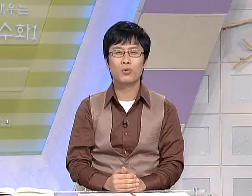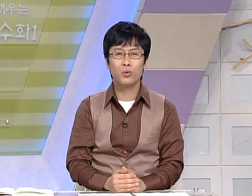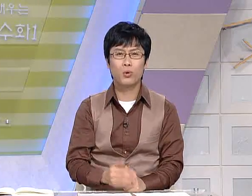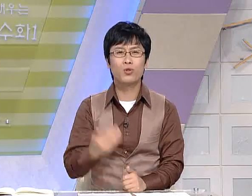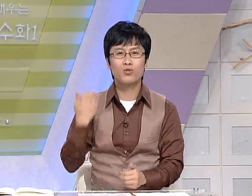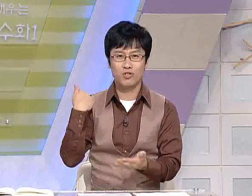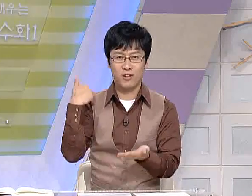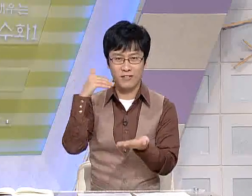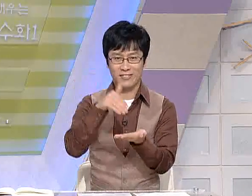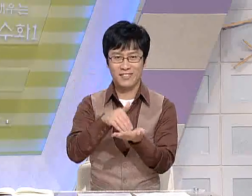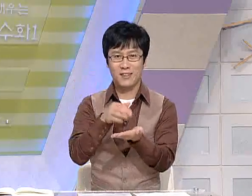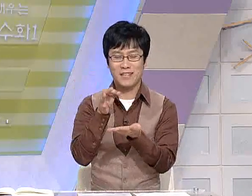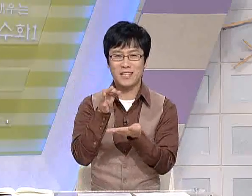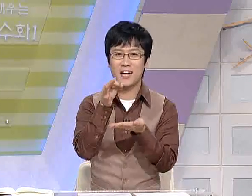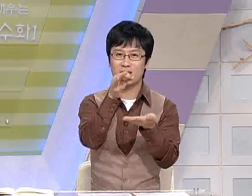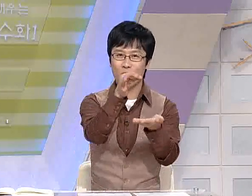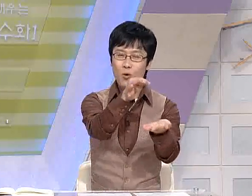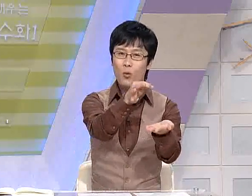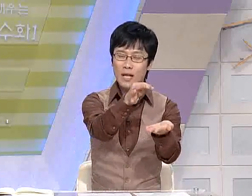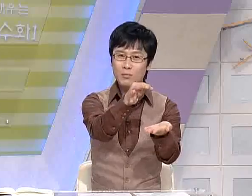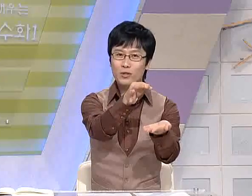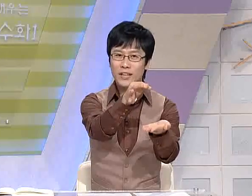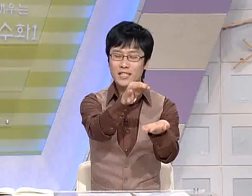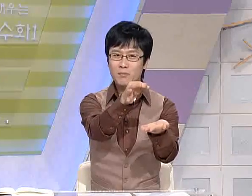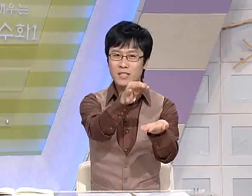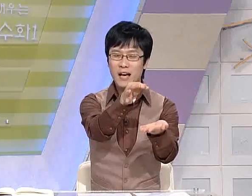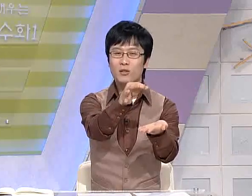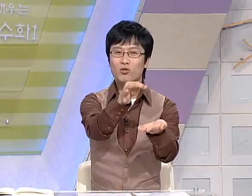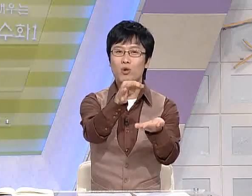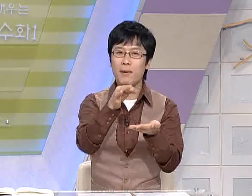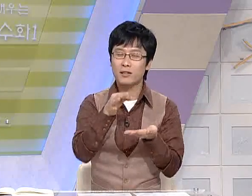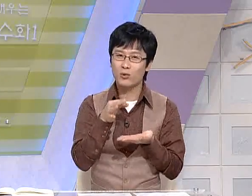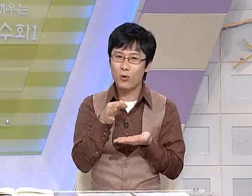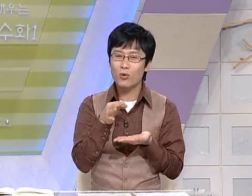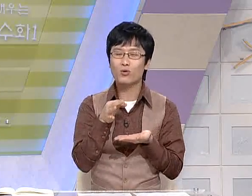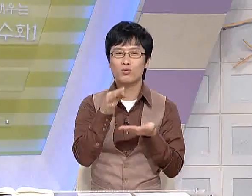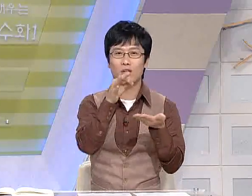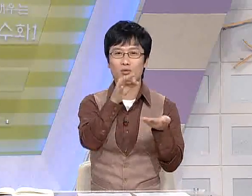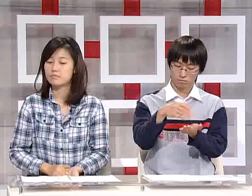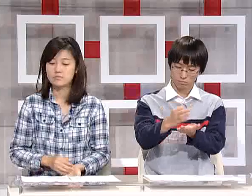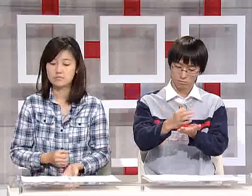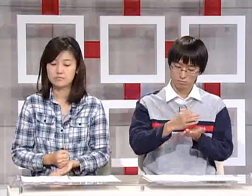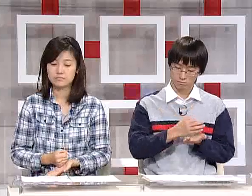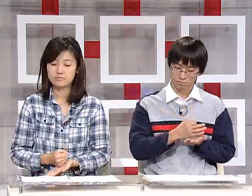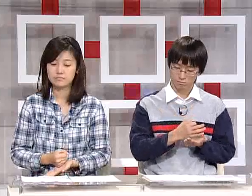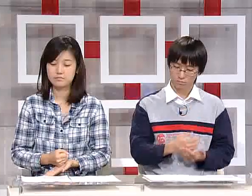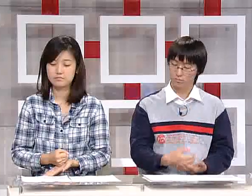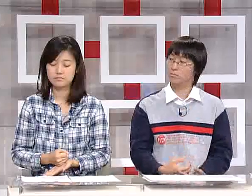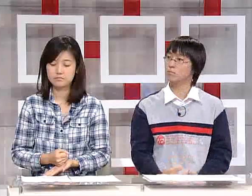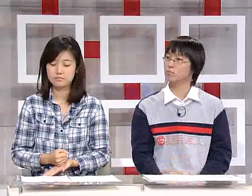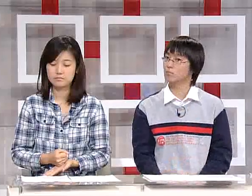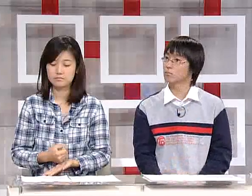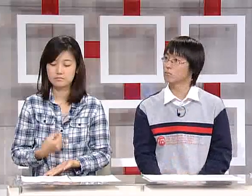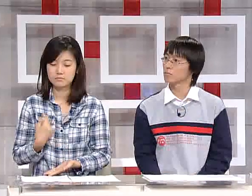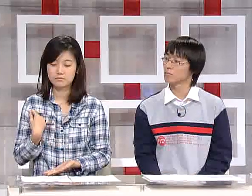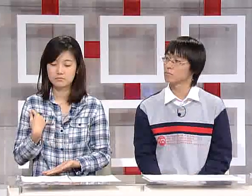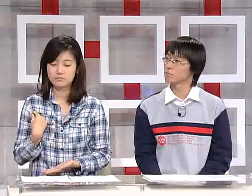돌려주는 것. 마찬가지로 환불되겠습니다. 누가 받고, 누가 주는지 의미를 잘 생각하시면 되겠네요.